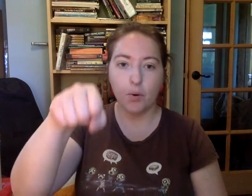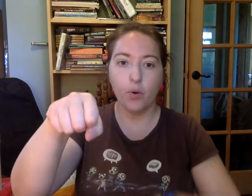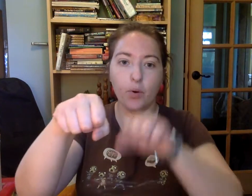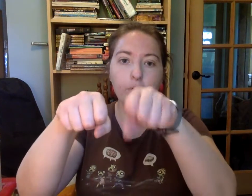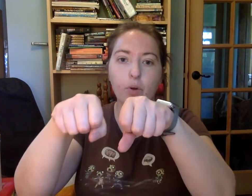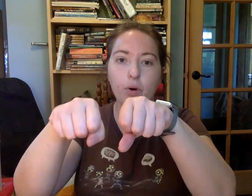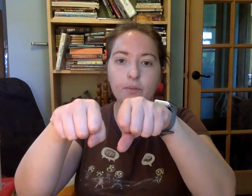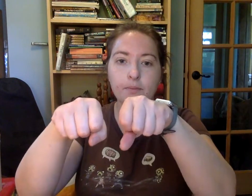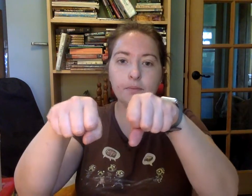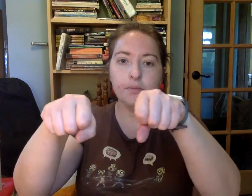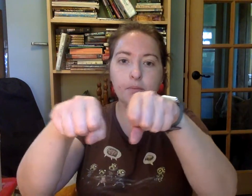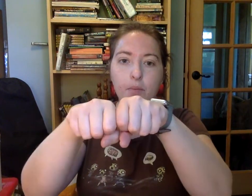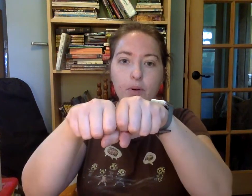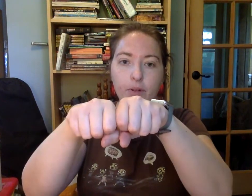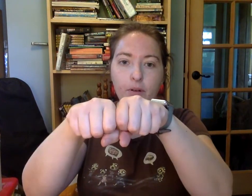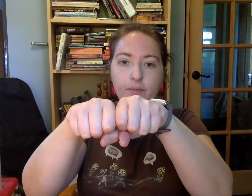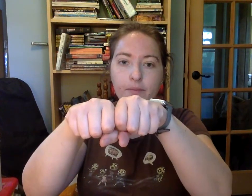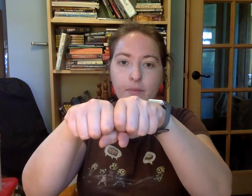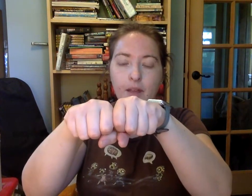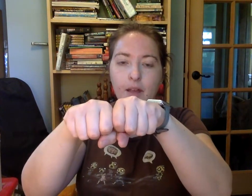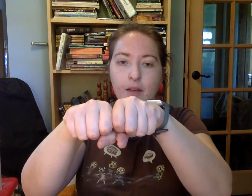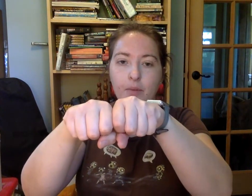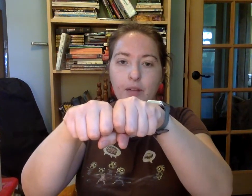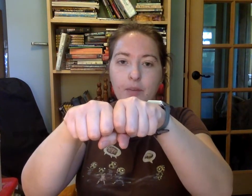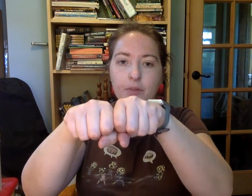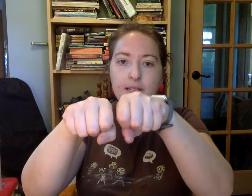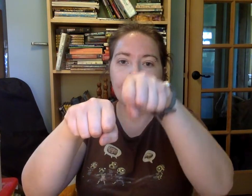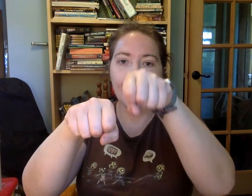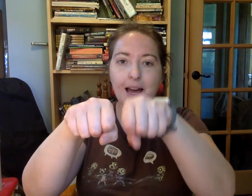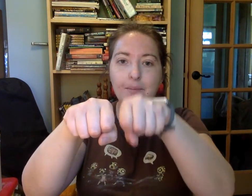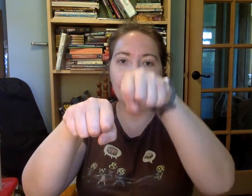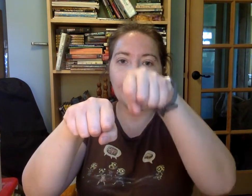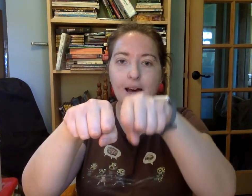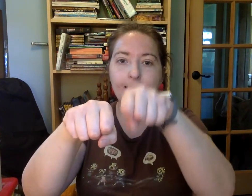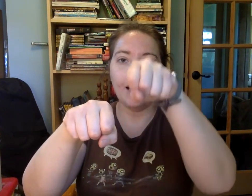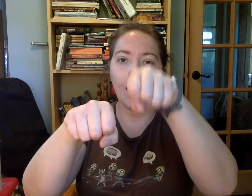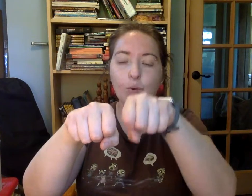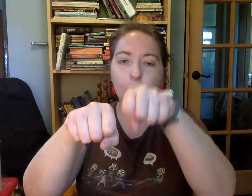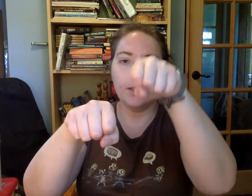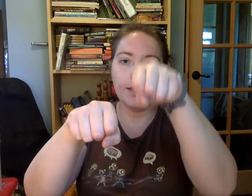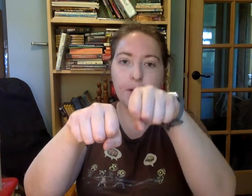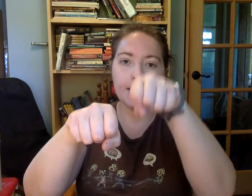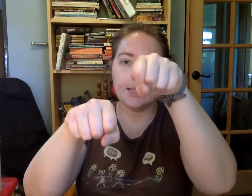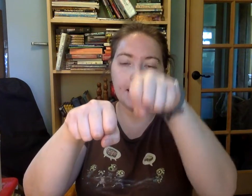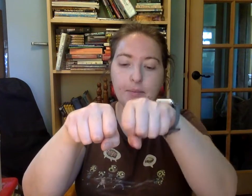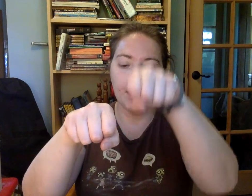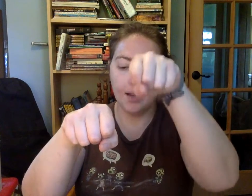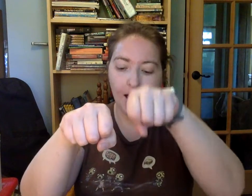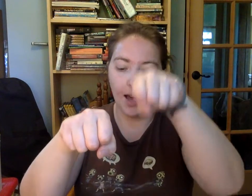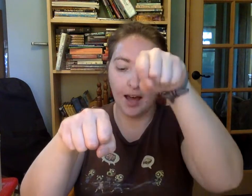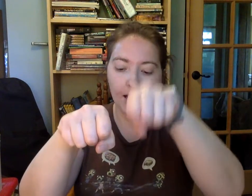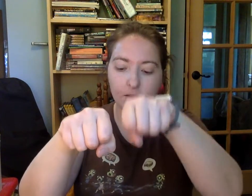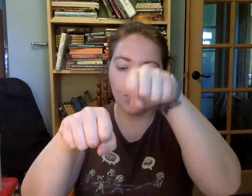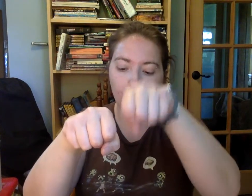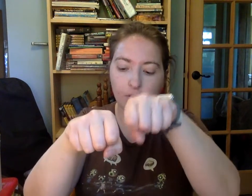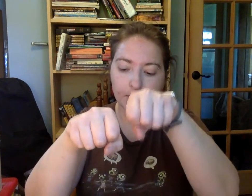modo. Modo. Podemos cambiar la última sílaba a algo otro.